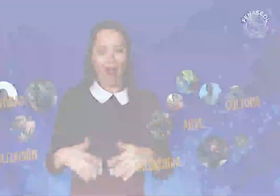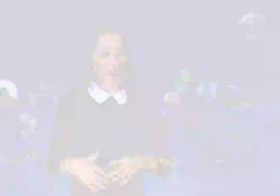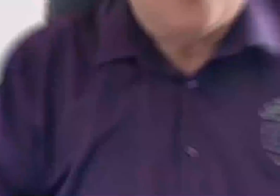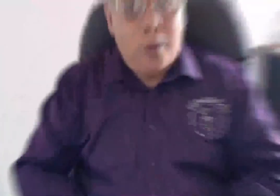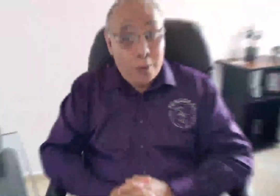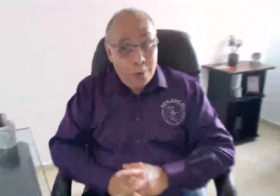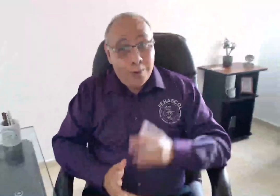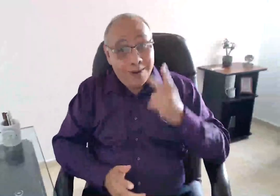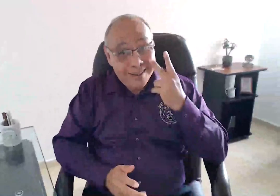riqueza.